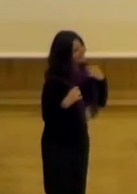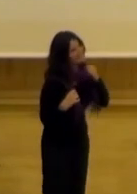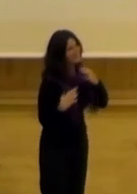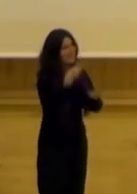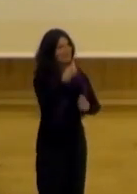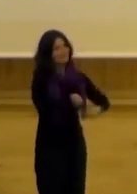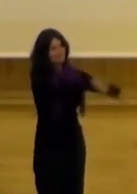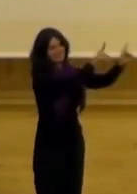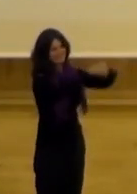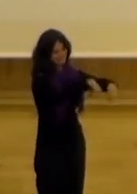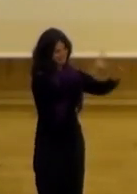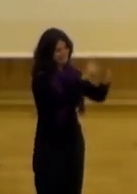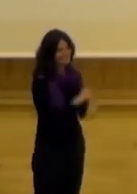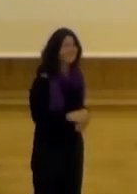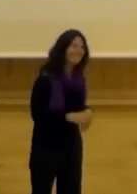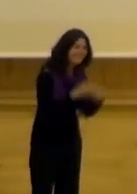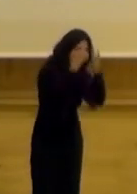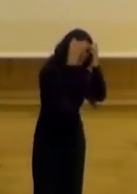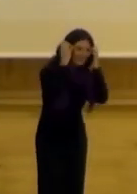lo reboto como en plan tenis